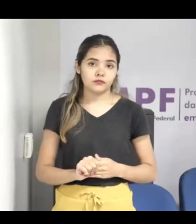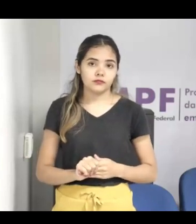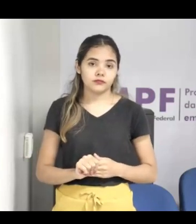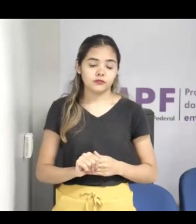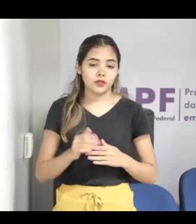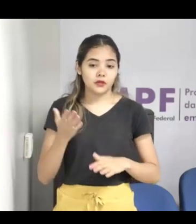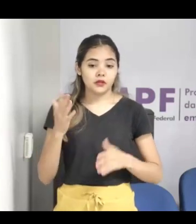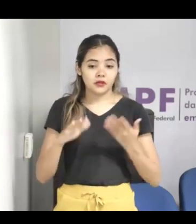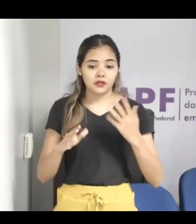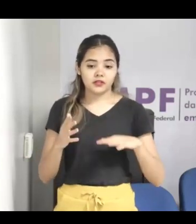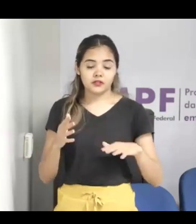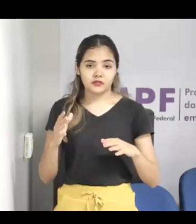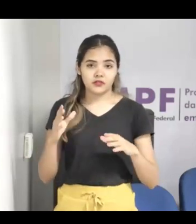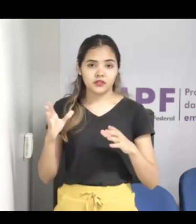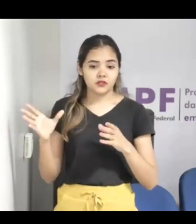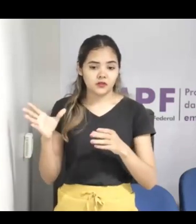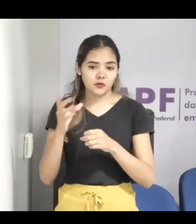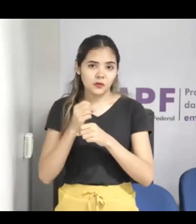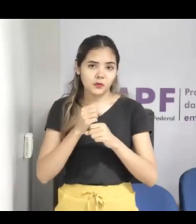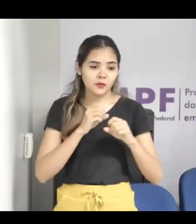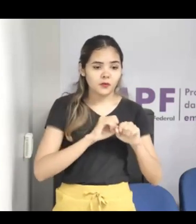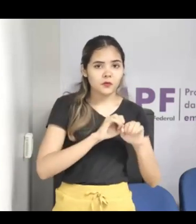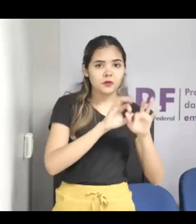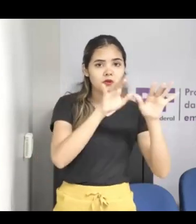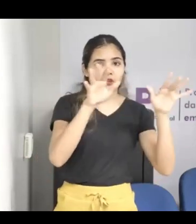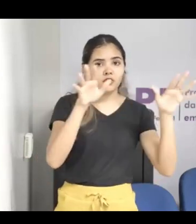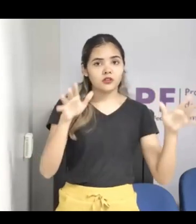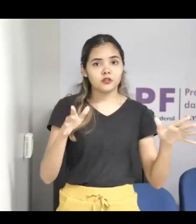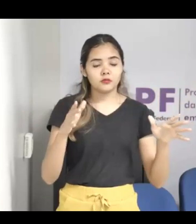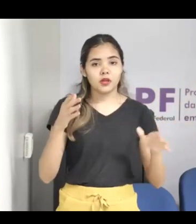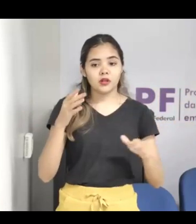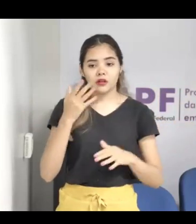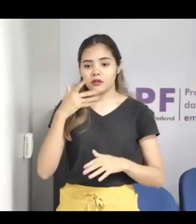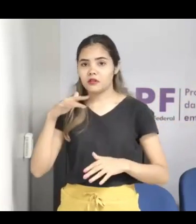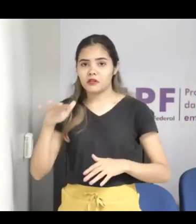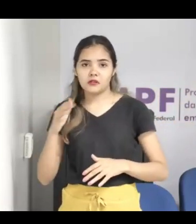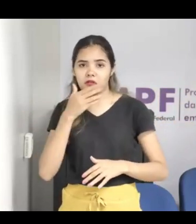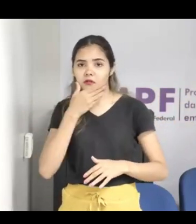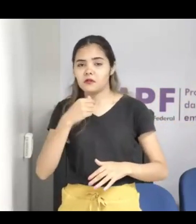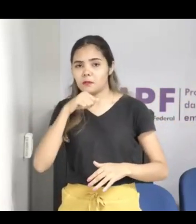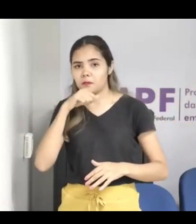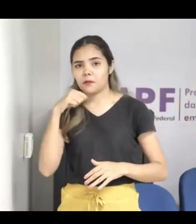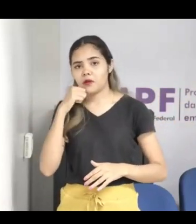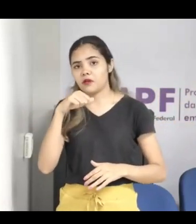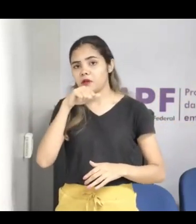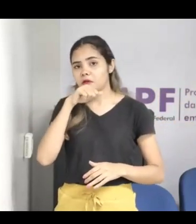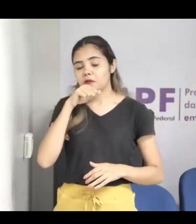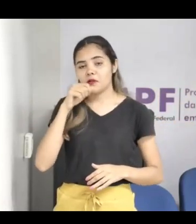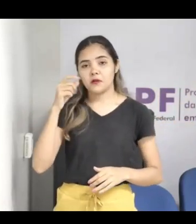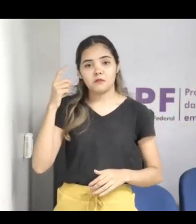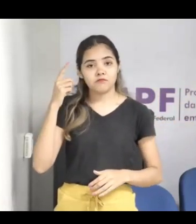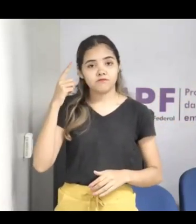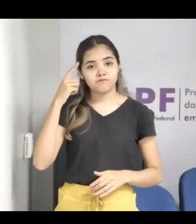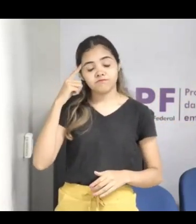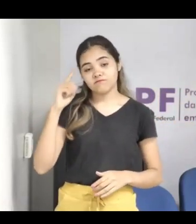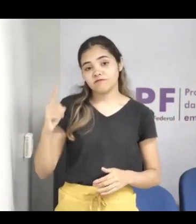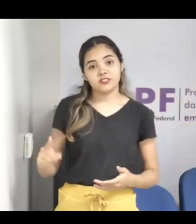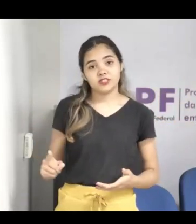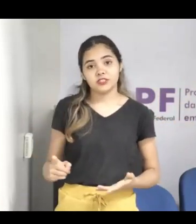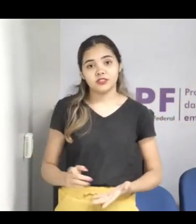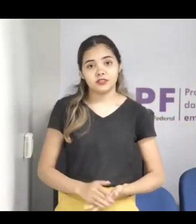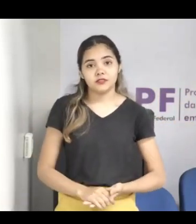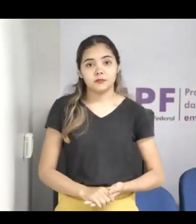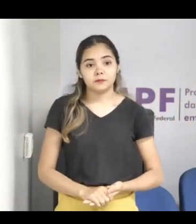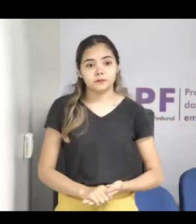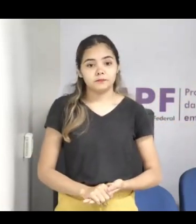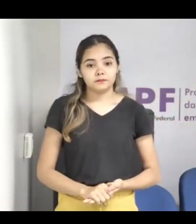a criança é aliciada e é enganada, aí sim, em algum momento os pais vão ficar sabendo, e, só que